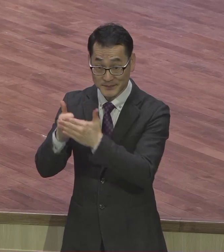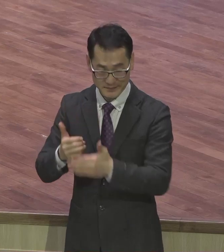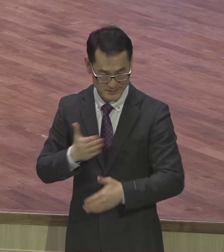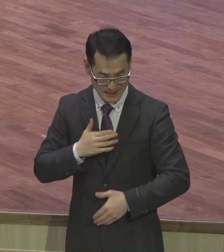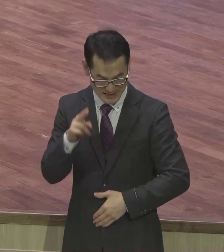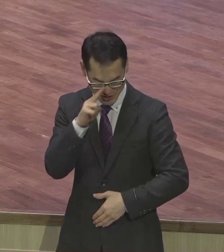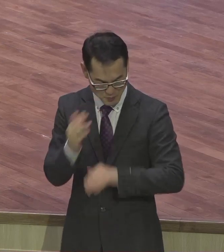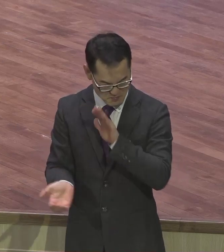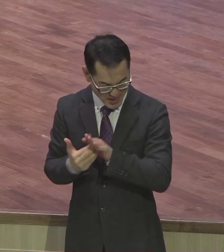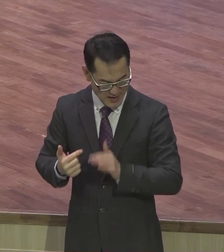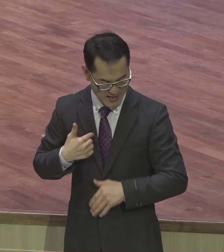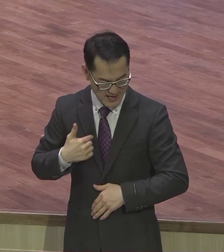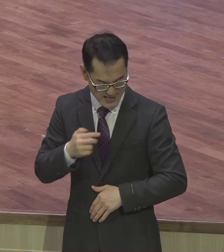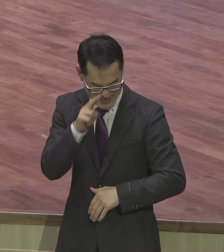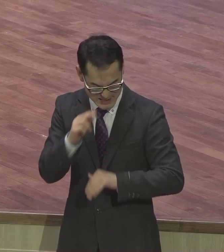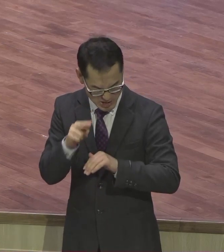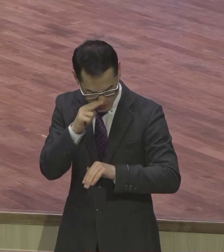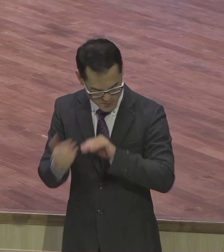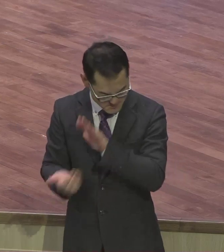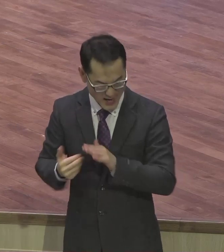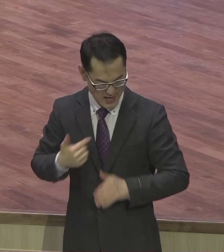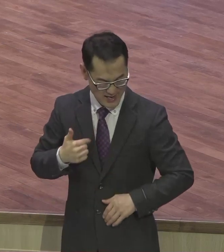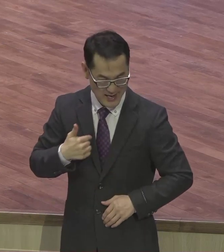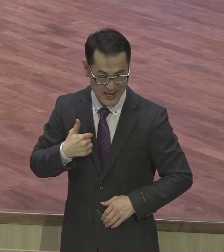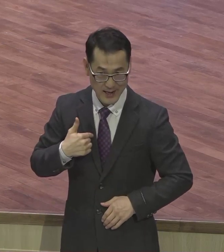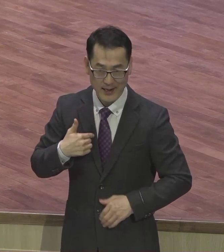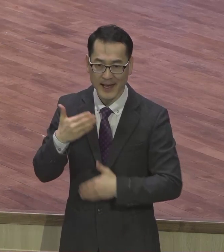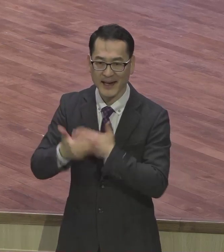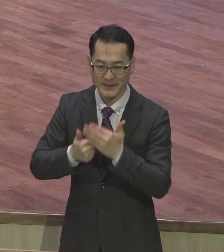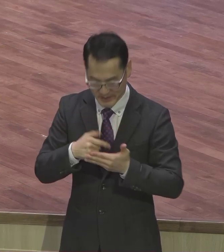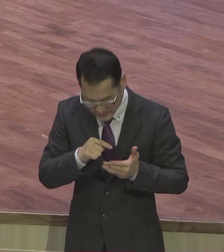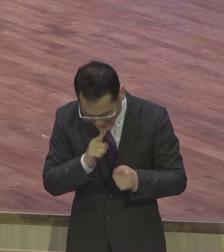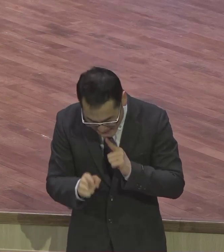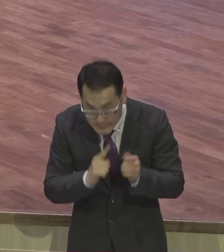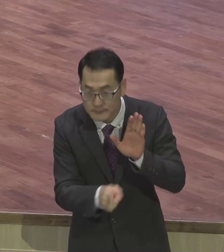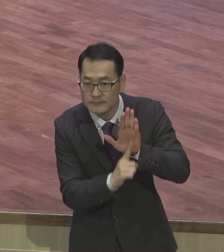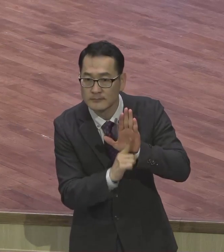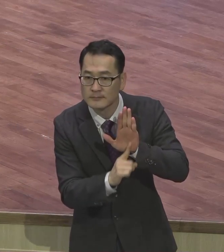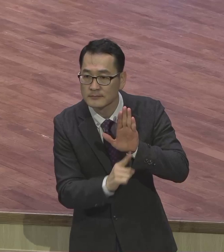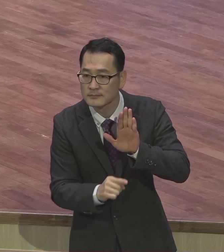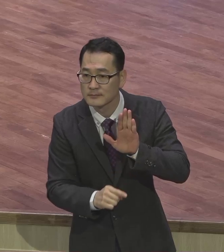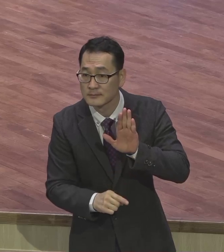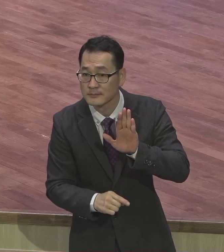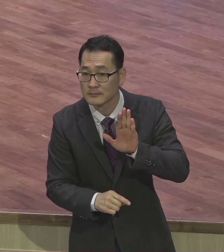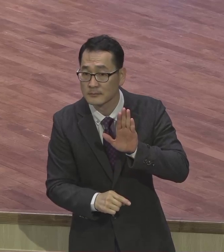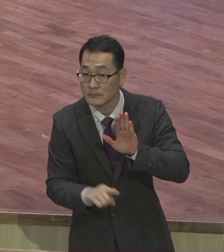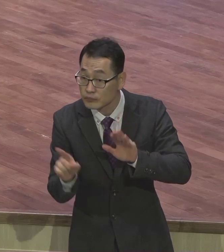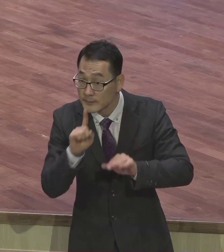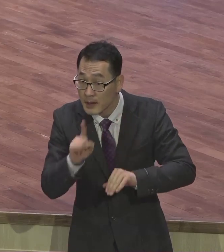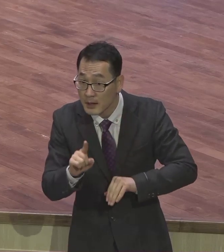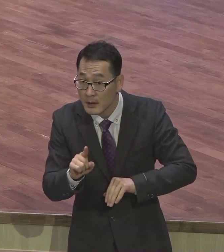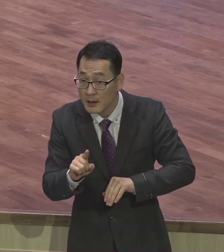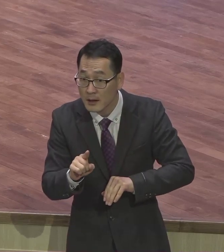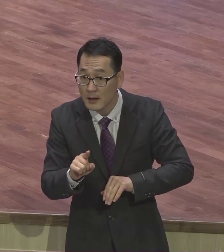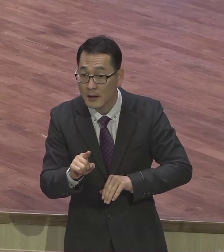존재는 없다. 지구상에 나는 질투하는 하나님이다. 그랬어요. 그게 무슨 말입니까? 하나님은 자기만 사랑하길